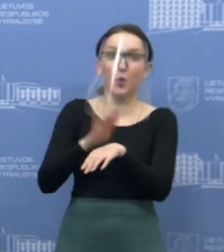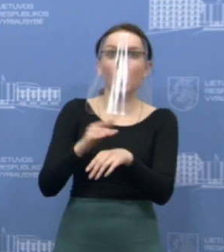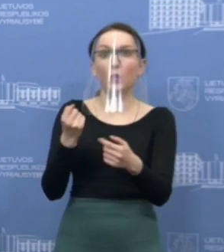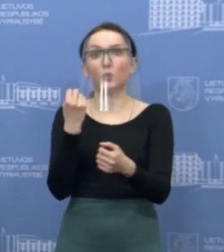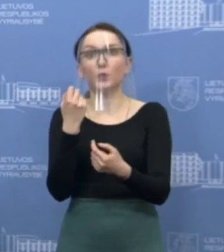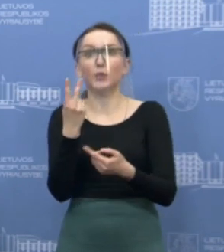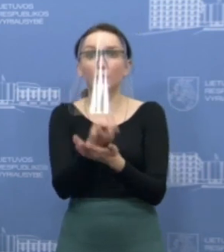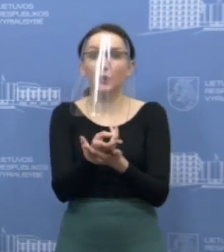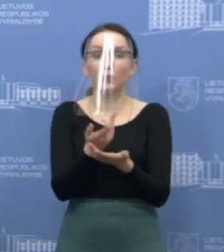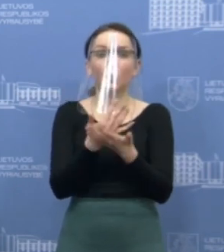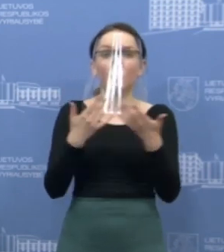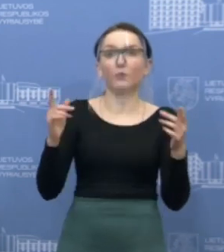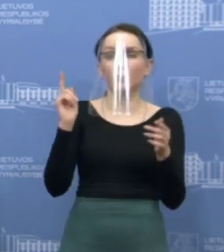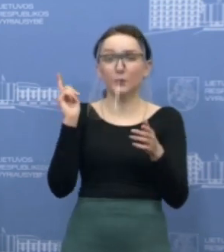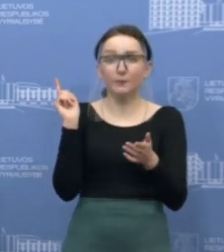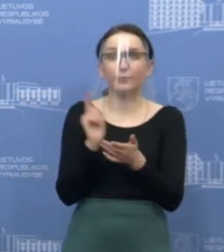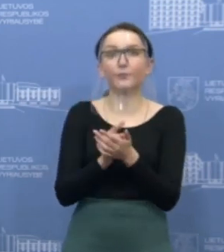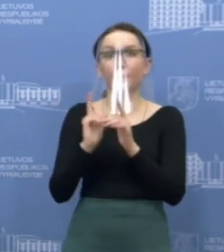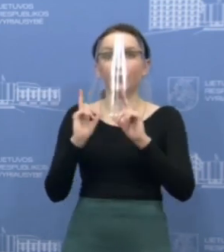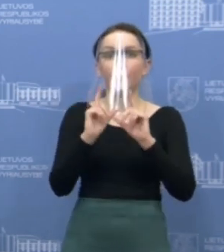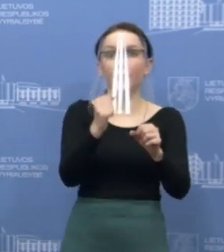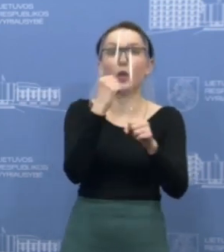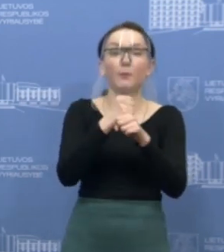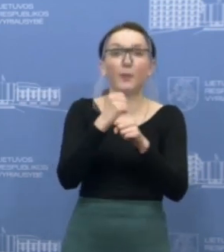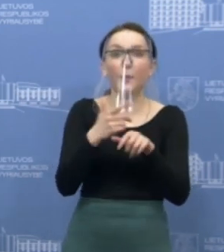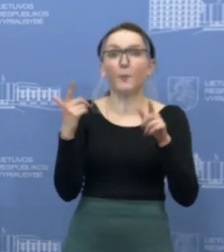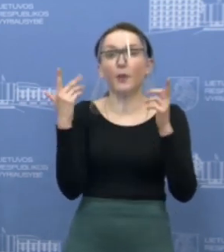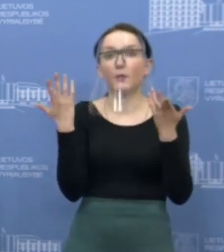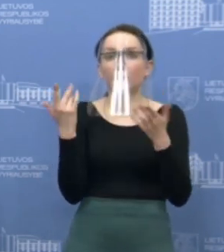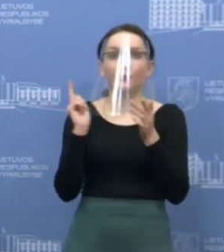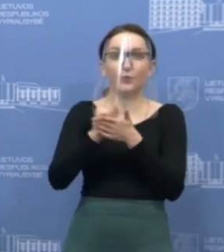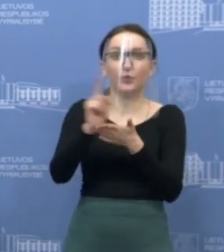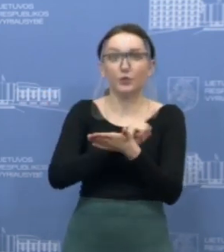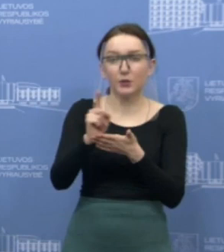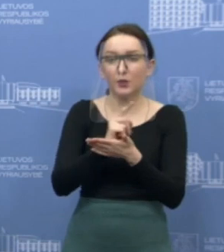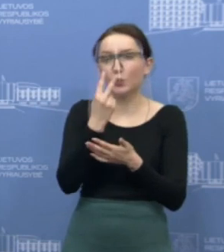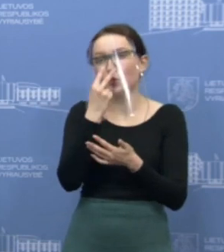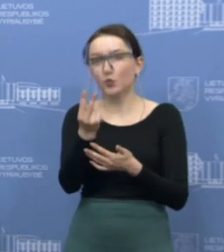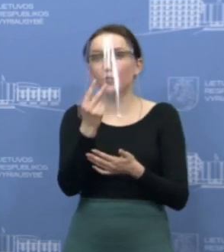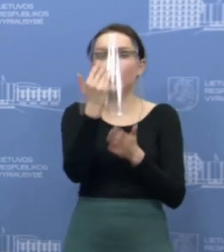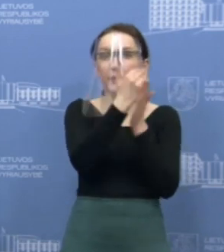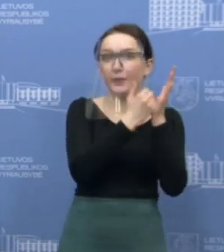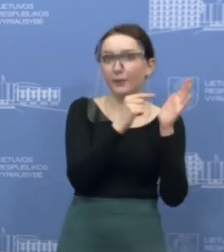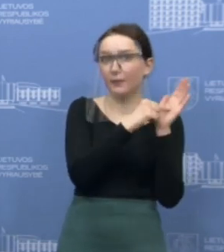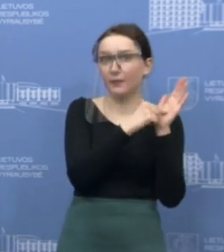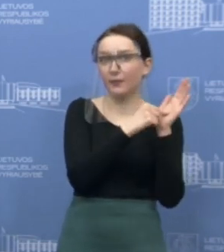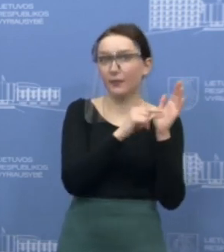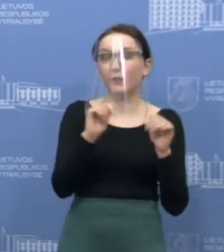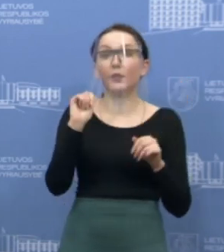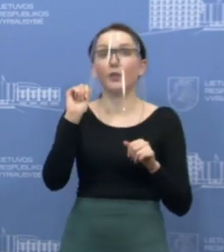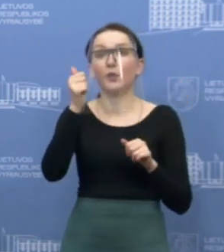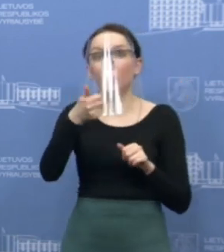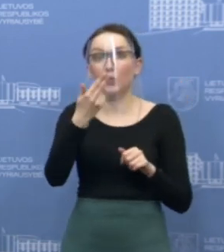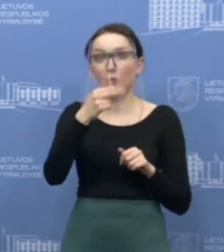lygos atvejai vykimas būtinas į darbą ir taip toliau. Tai tas sprendimas, preliminariai, kaip yra svarstyta, turėtų